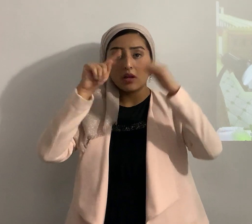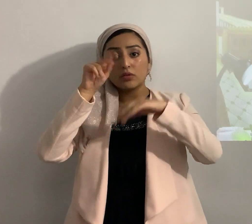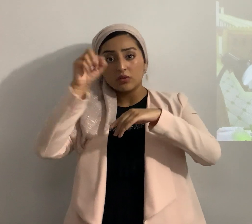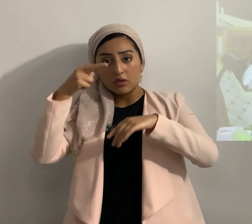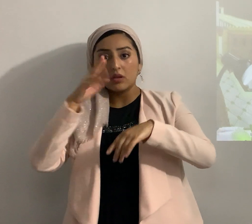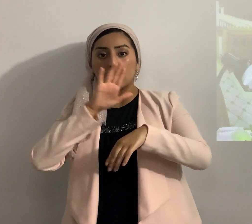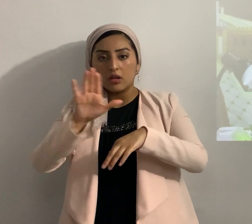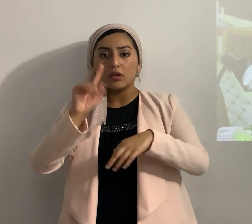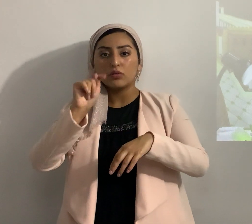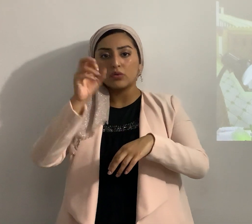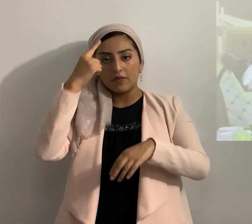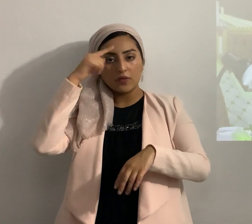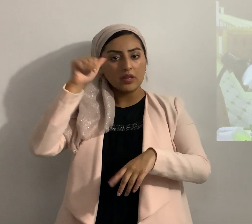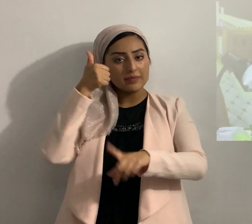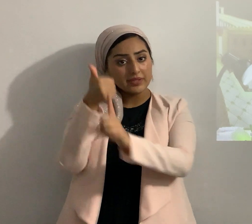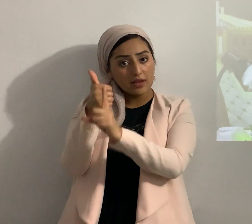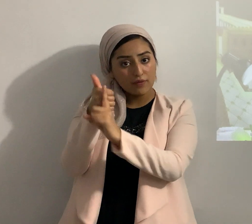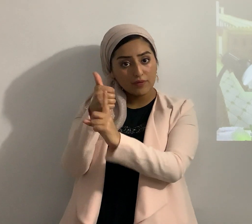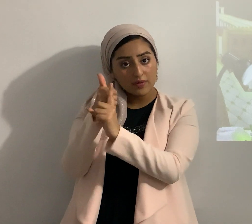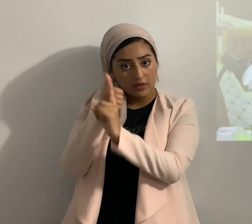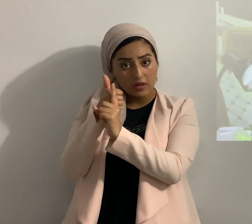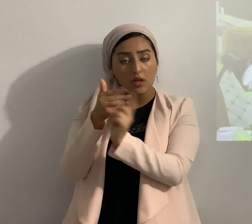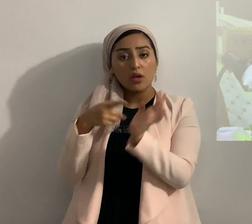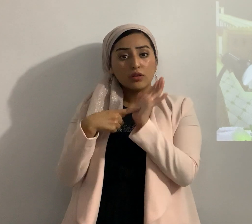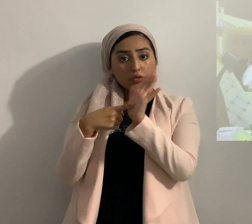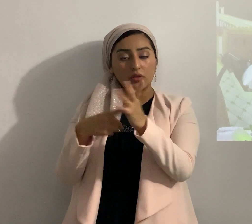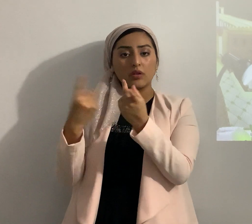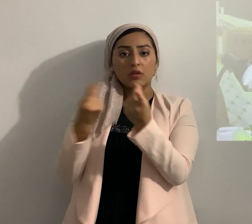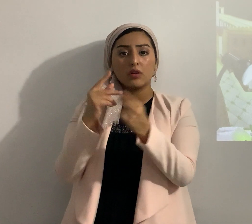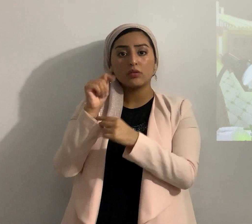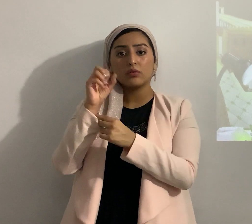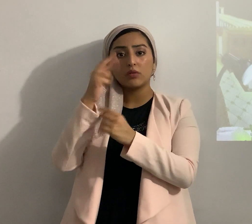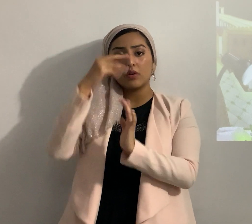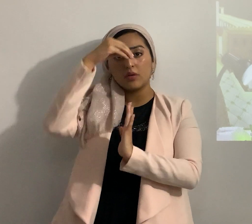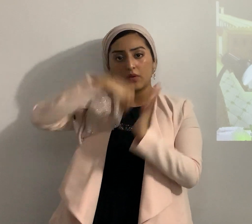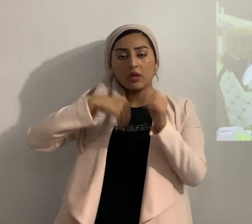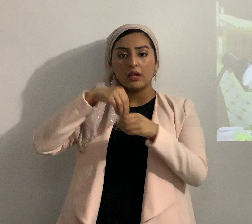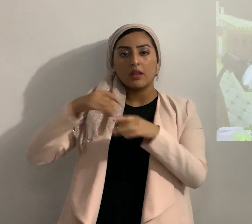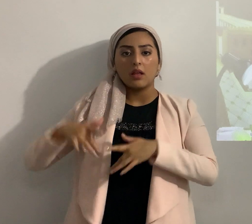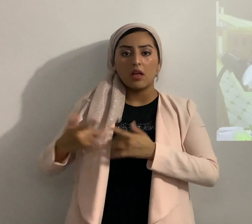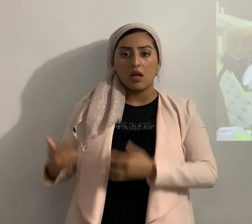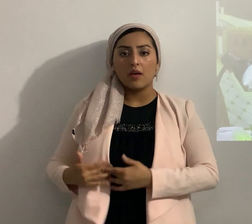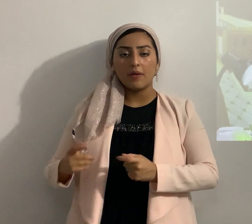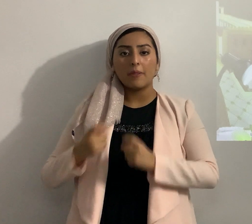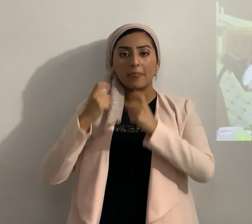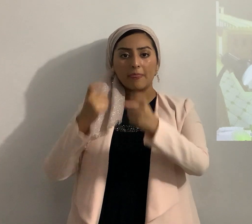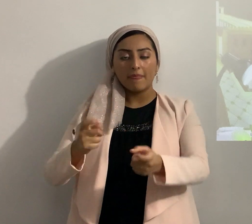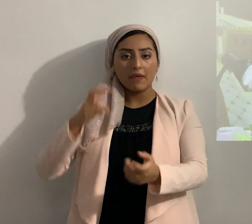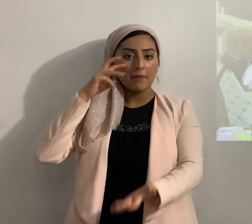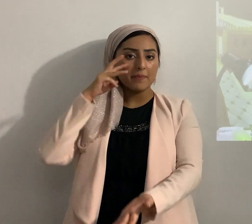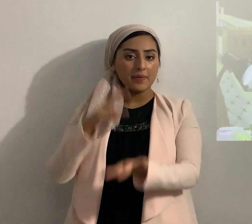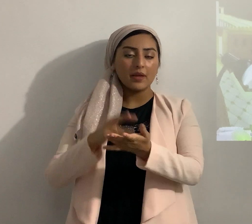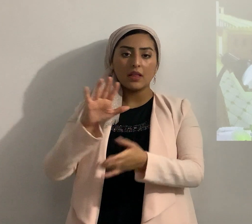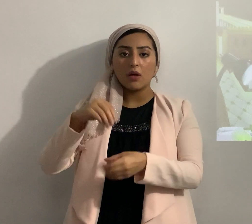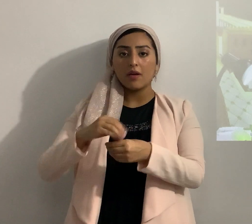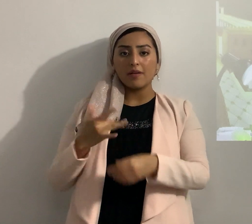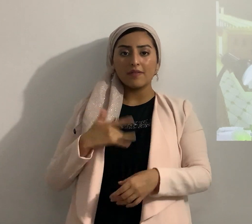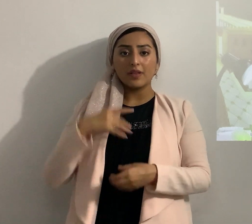Torah para sí mismos mostrando la obra de la Torah escrita en sus corazones y dando testimonio su conciencia y acusándoles